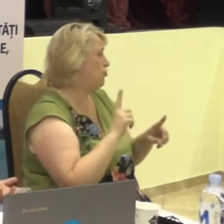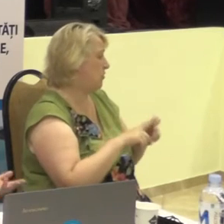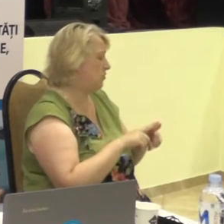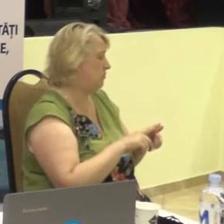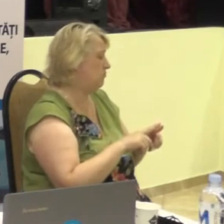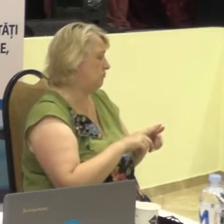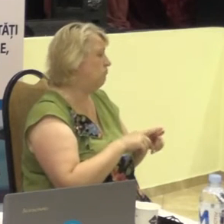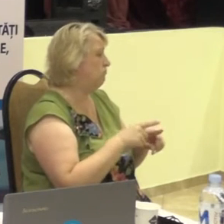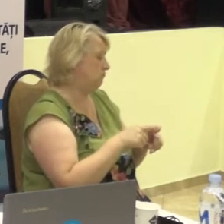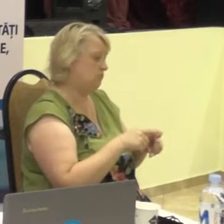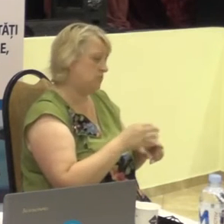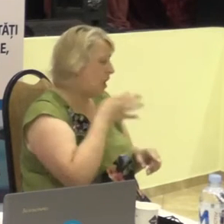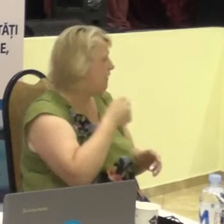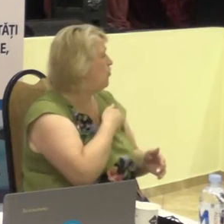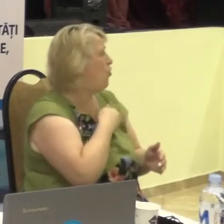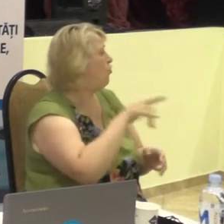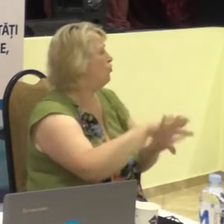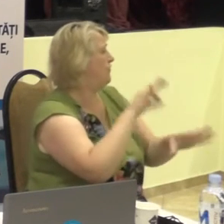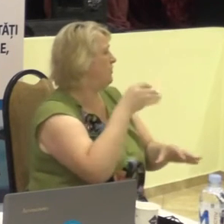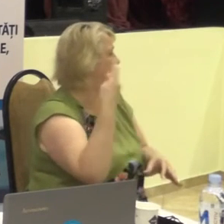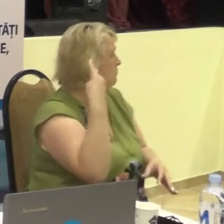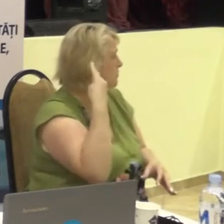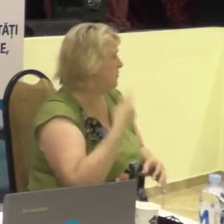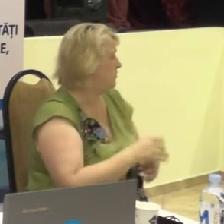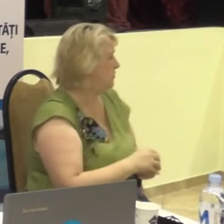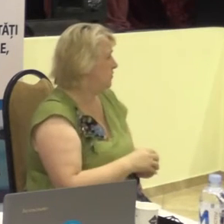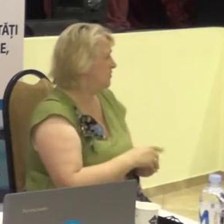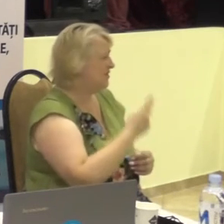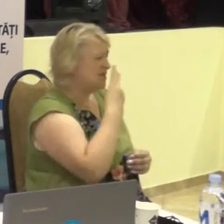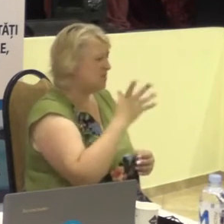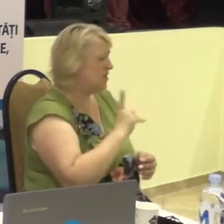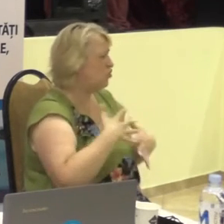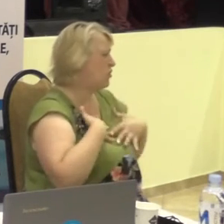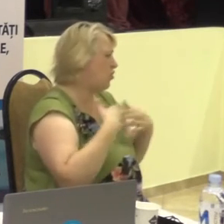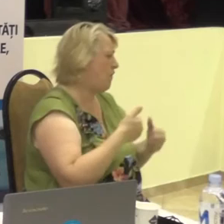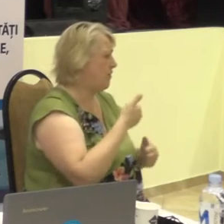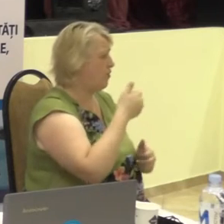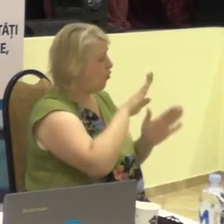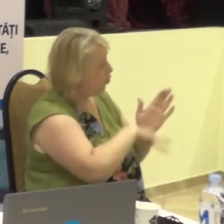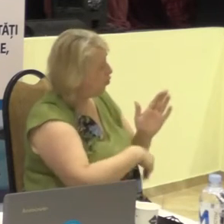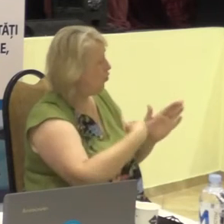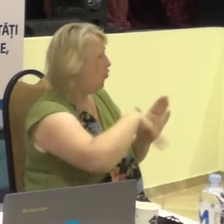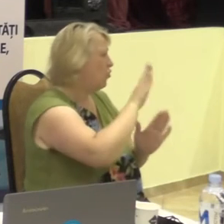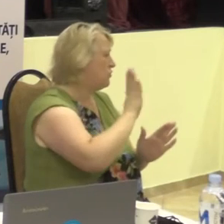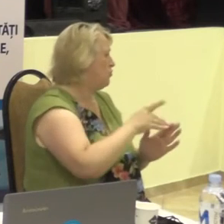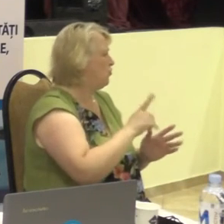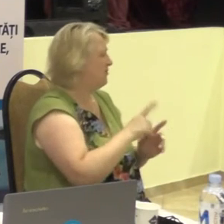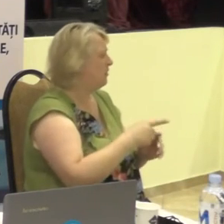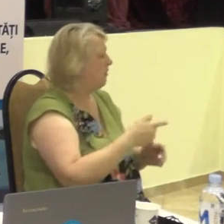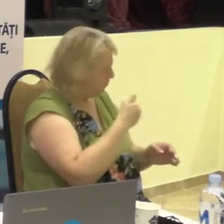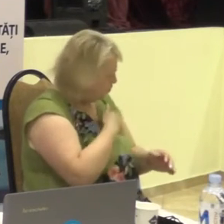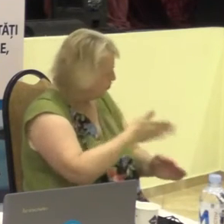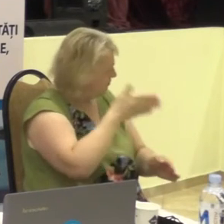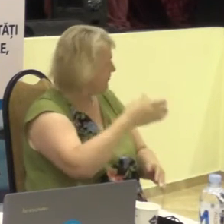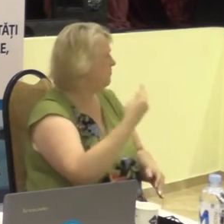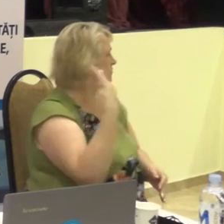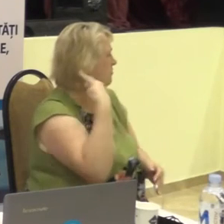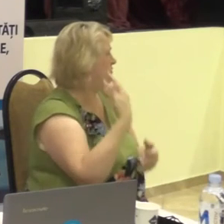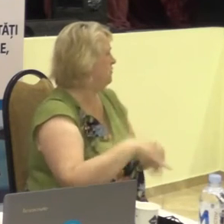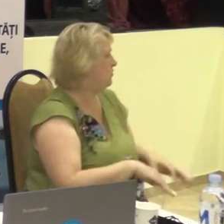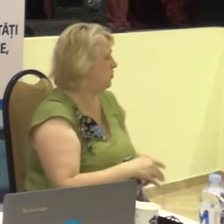realiza acest aparat, necătând la sănătate, persoane cu vizibilități.